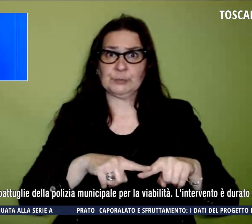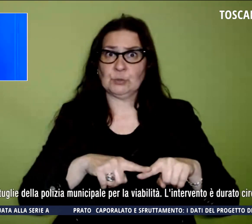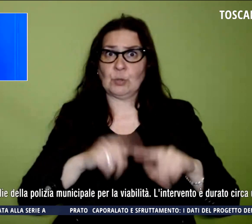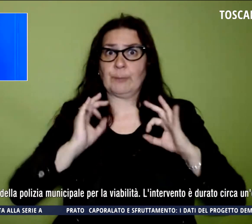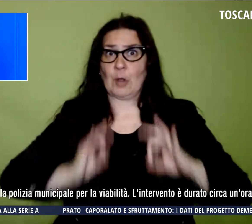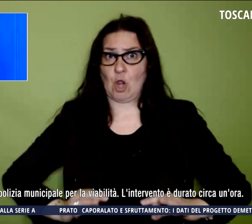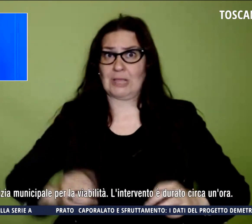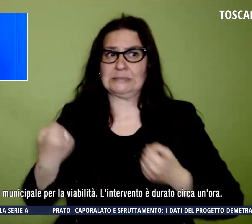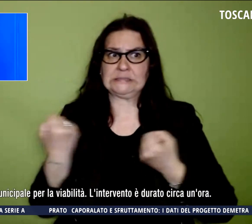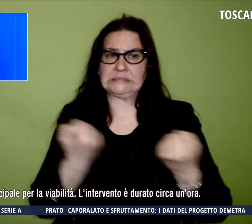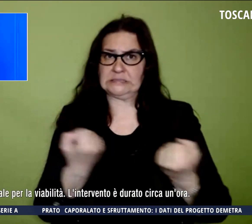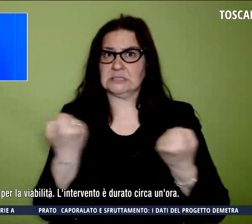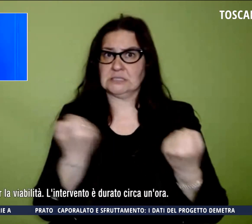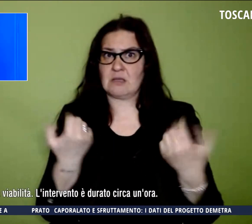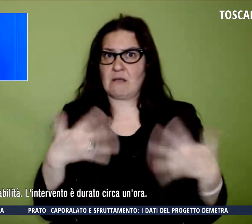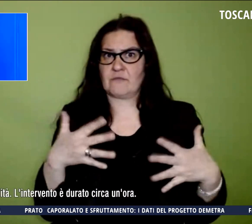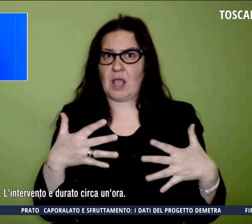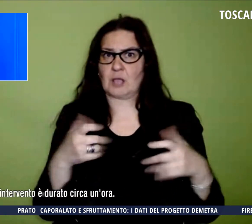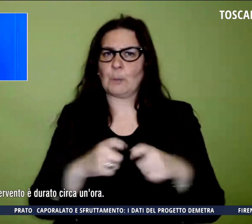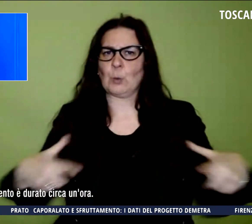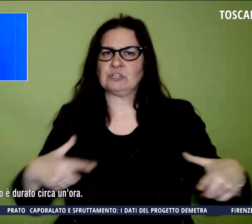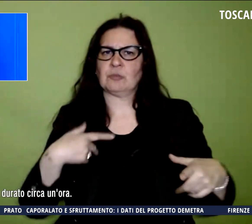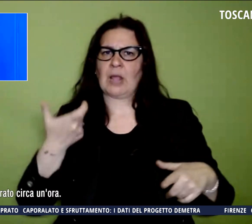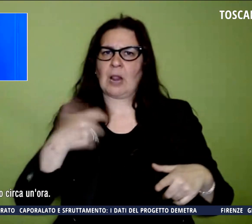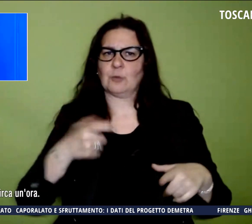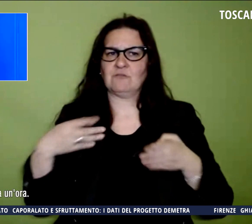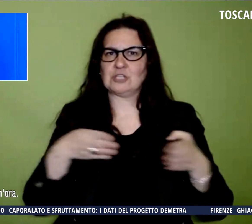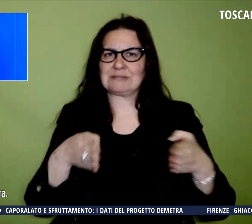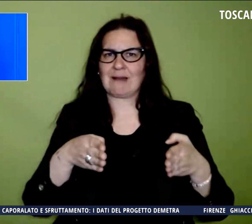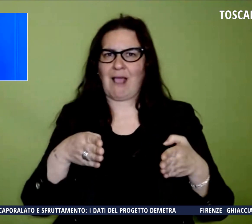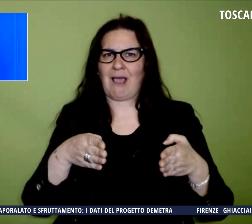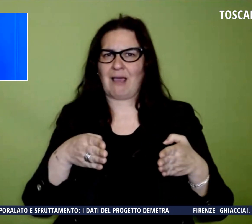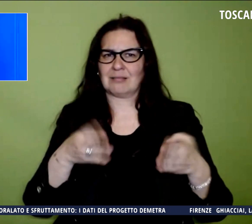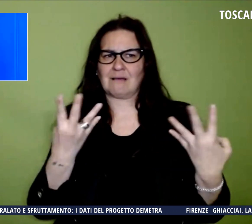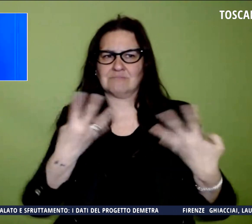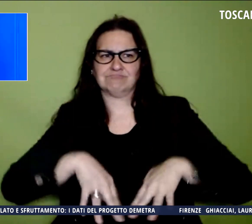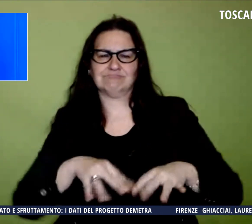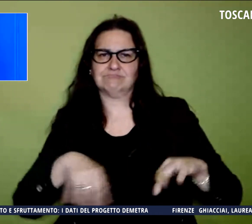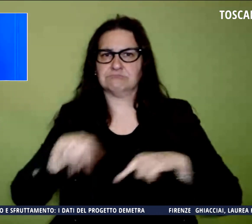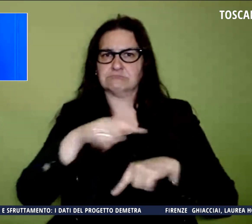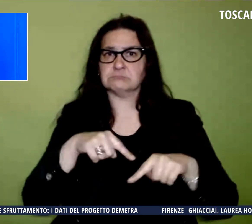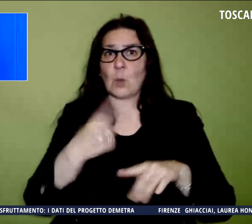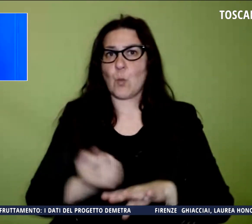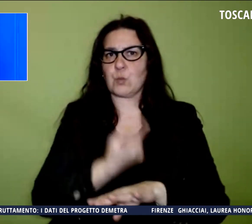Municipale per regolare la viabilità. L'intervento è durato circa un'ora.